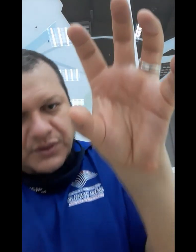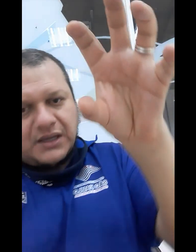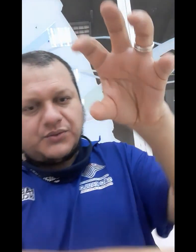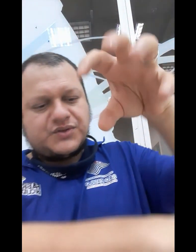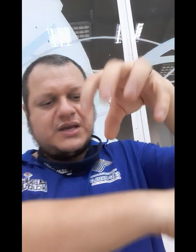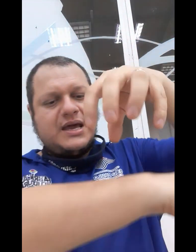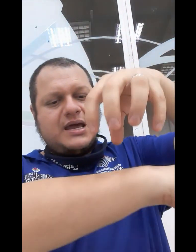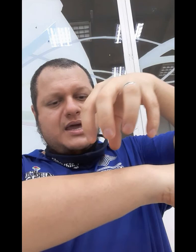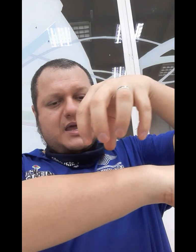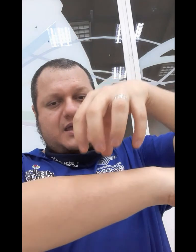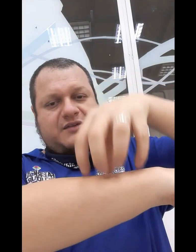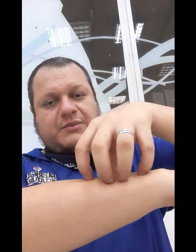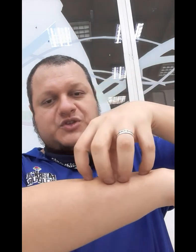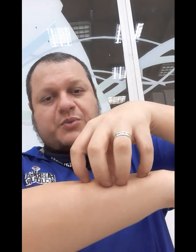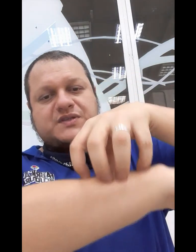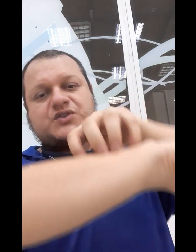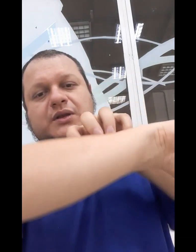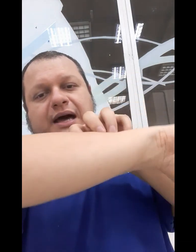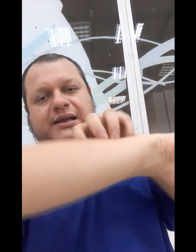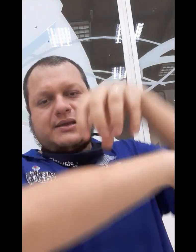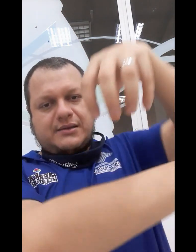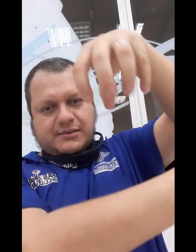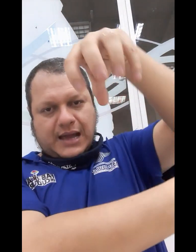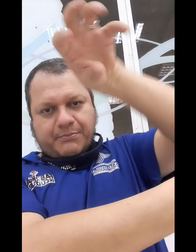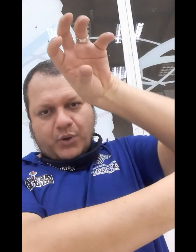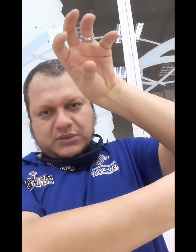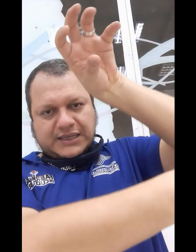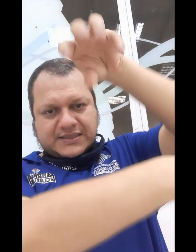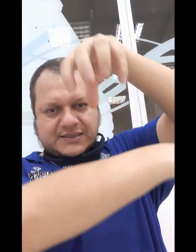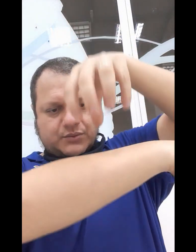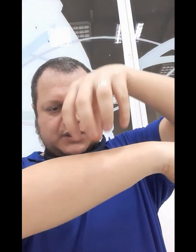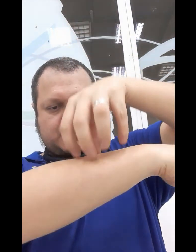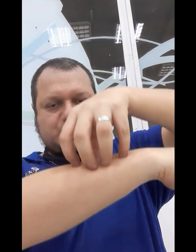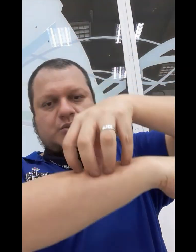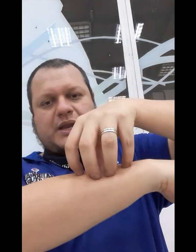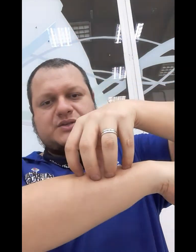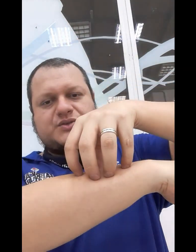dedos, e vamos posicionar a ponta desses cinco dedos no braço.